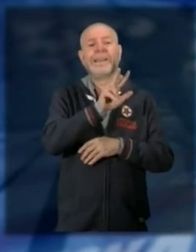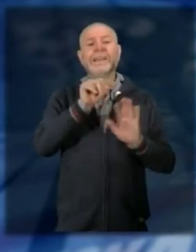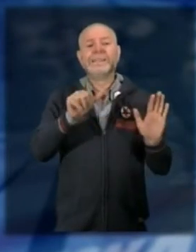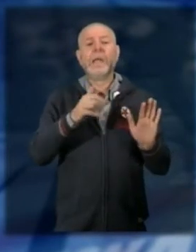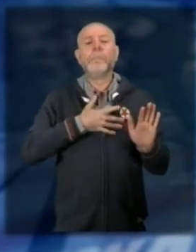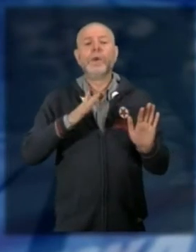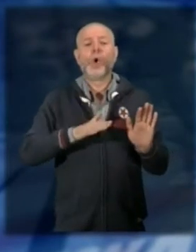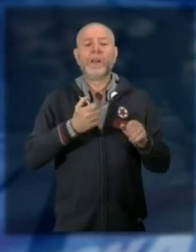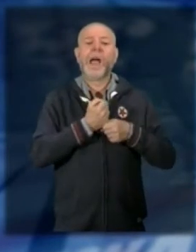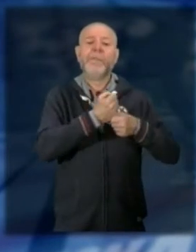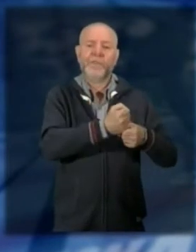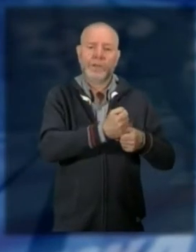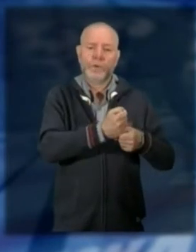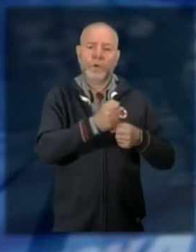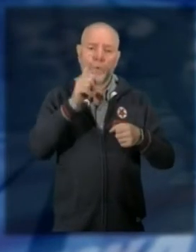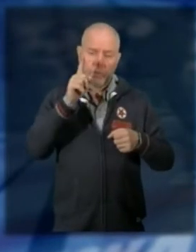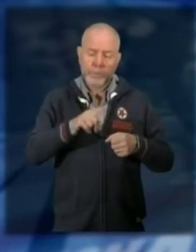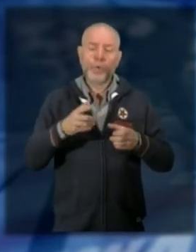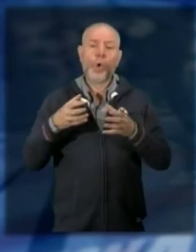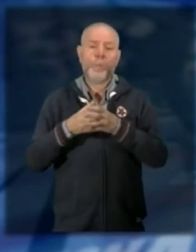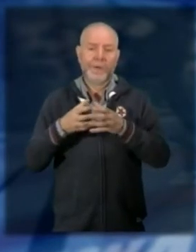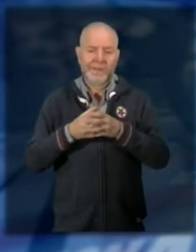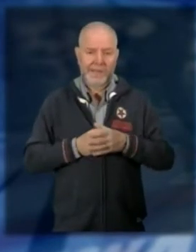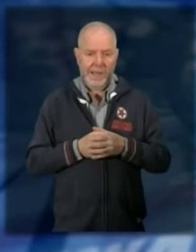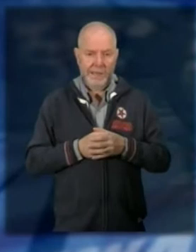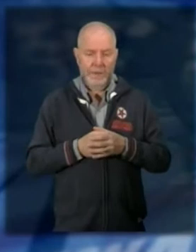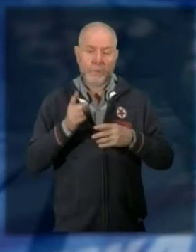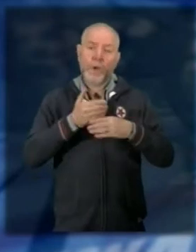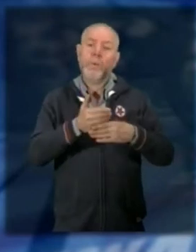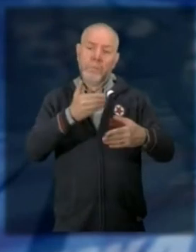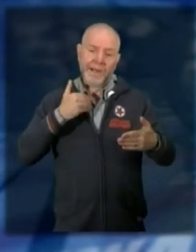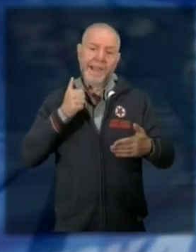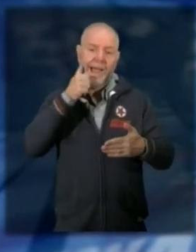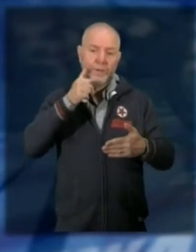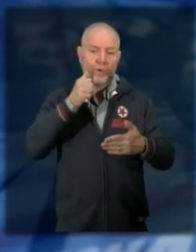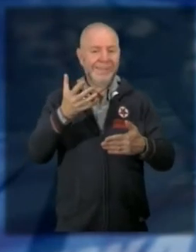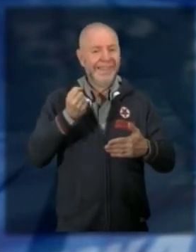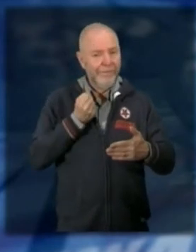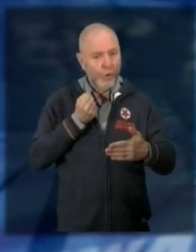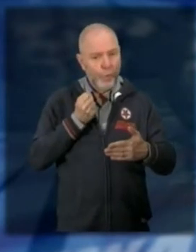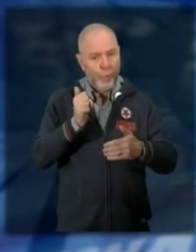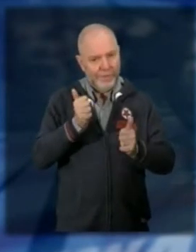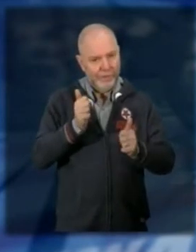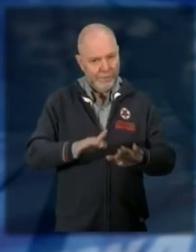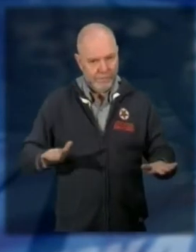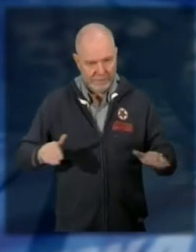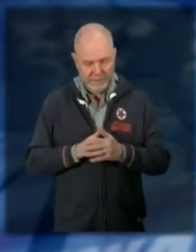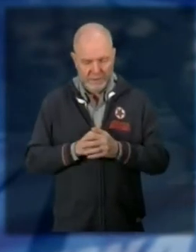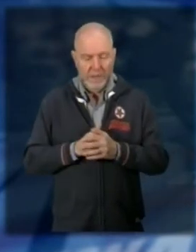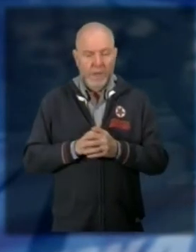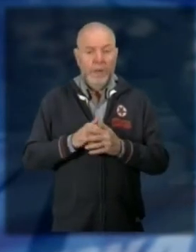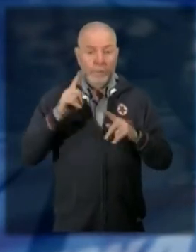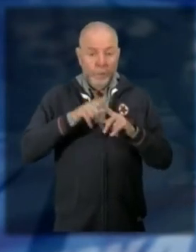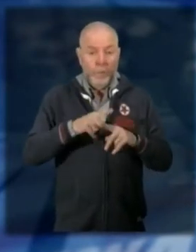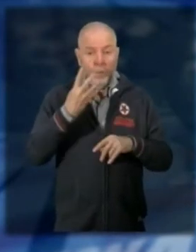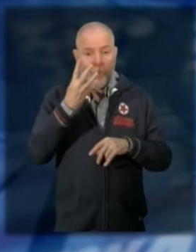33 in comunità senza contare l'affido preadottivo che tocca 11 persone mentre per altre 4 sono